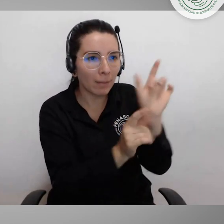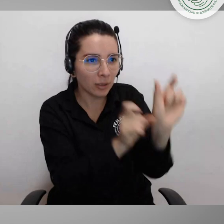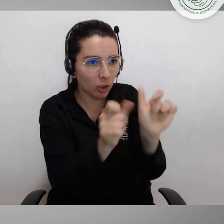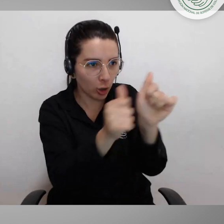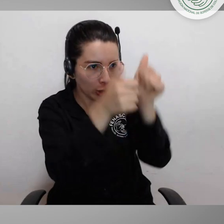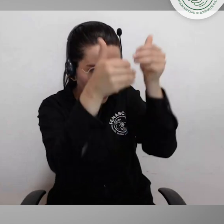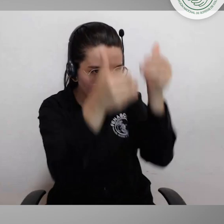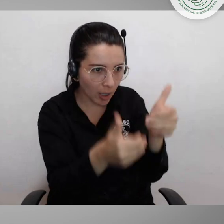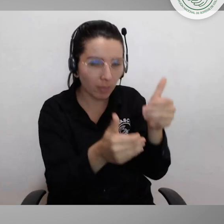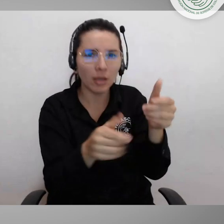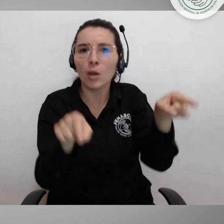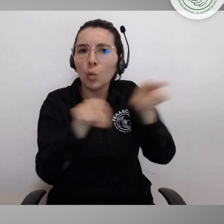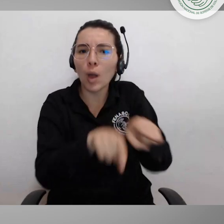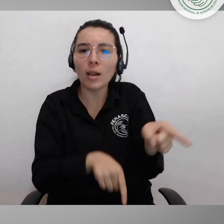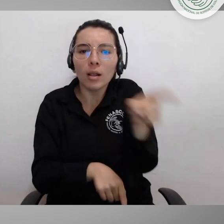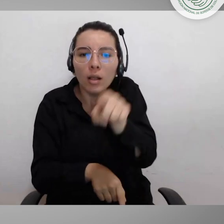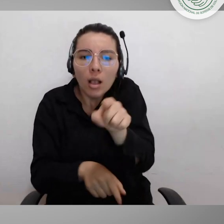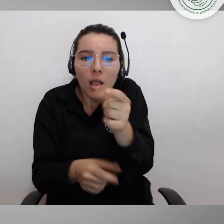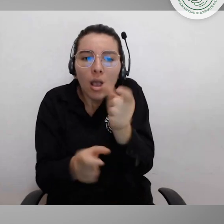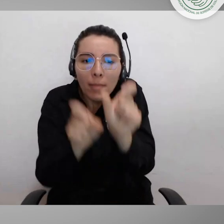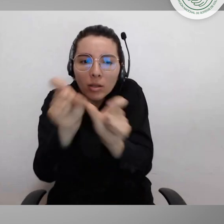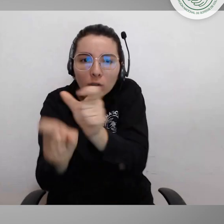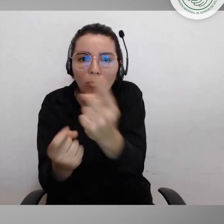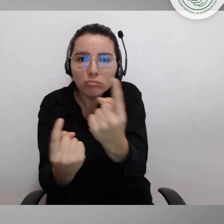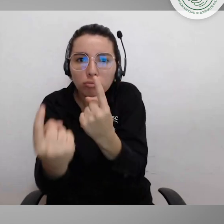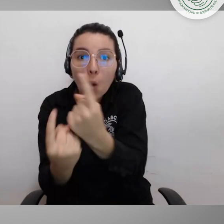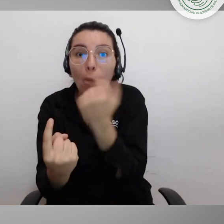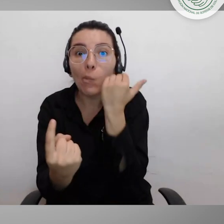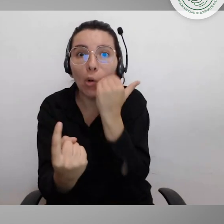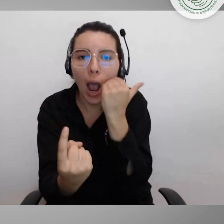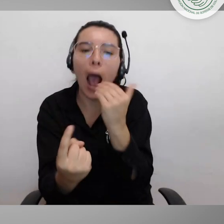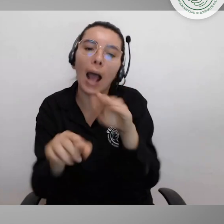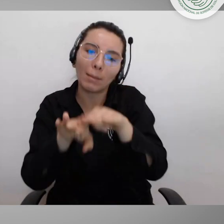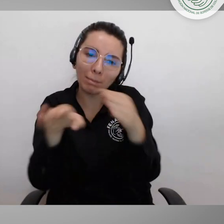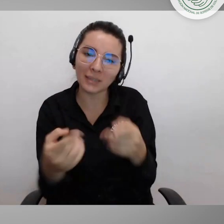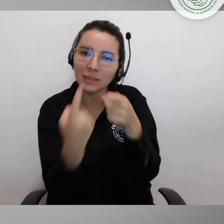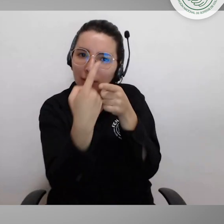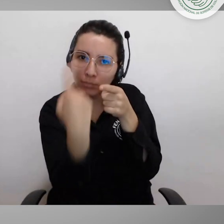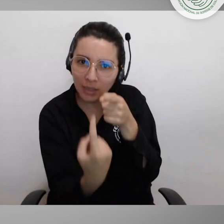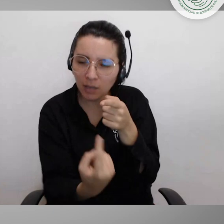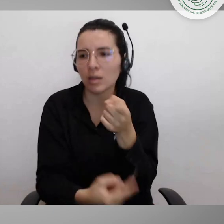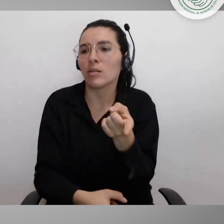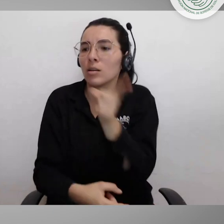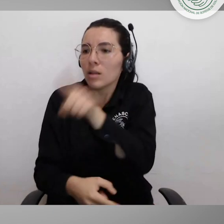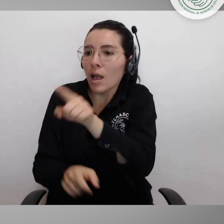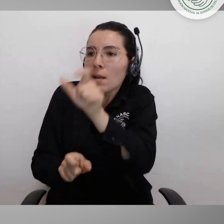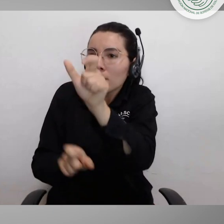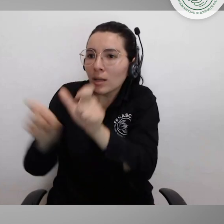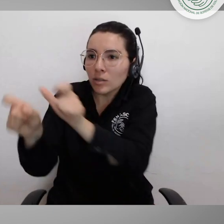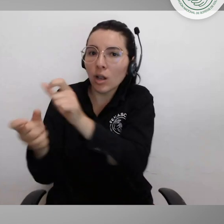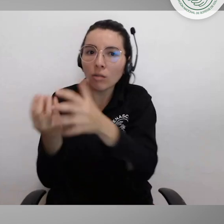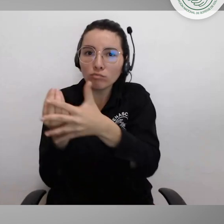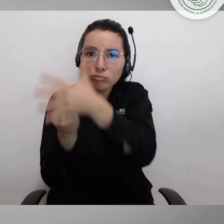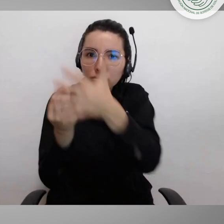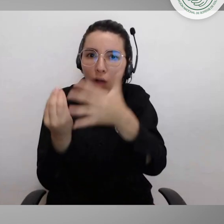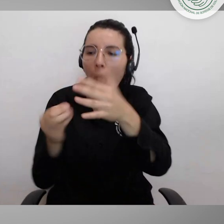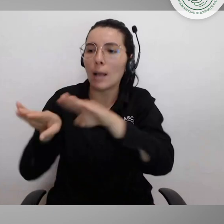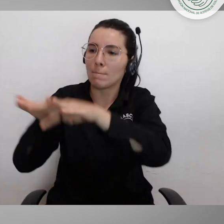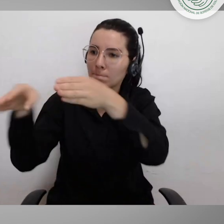personas con discapacidad, así como para las mujeres, así como para las personas de la población